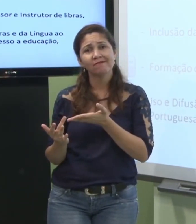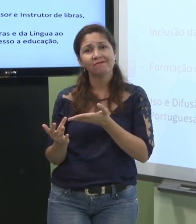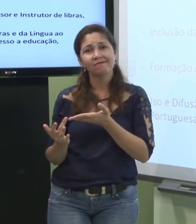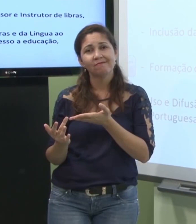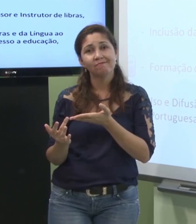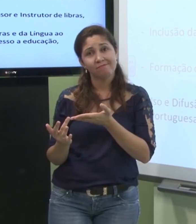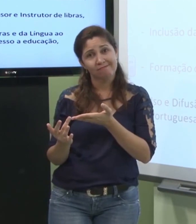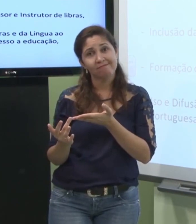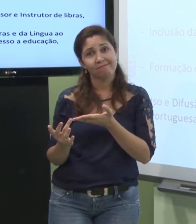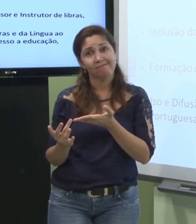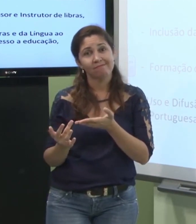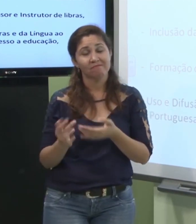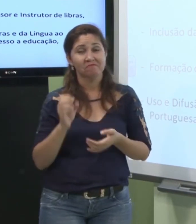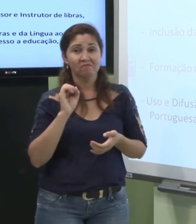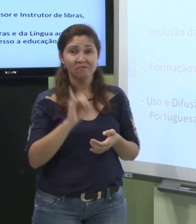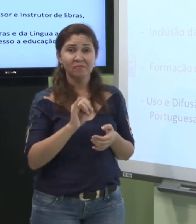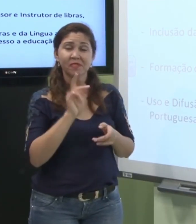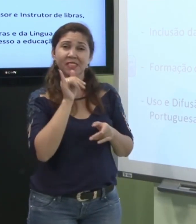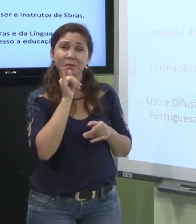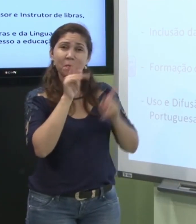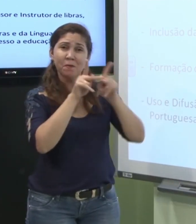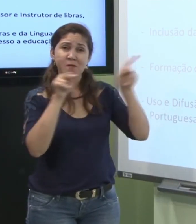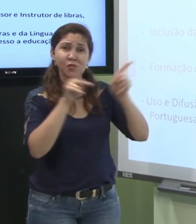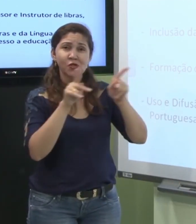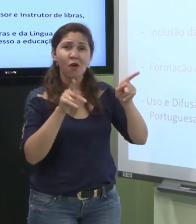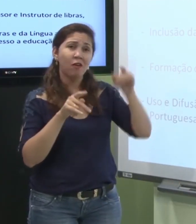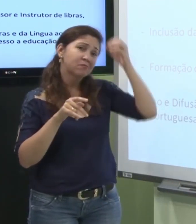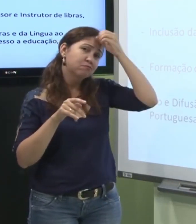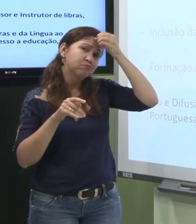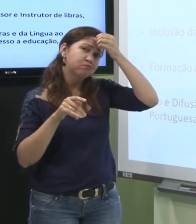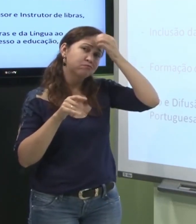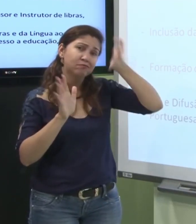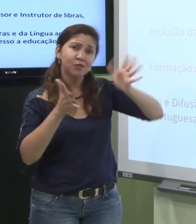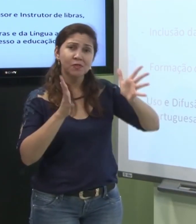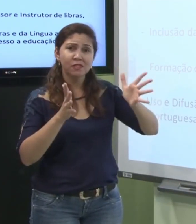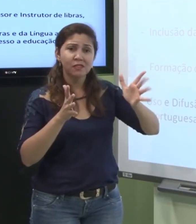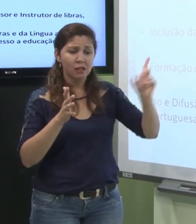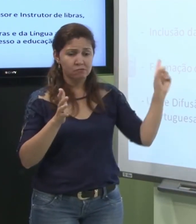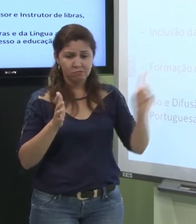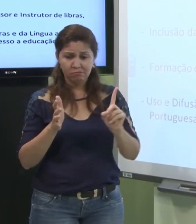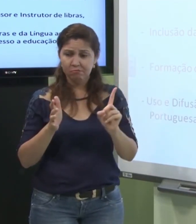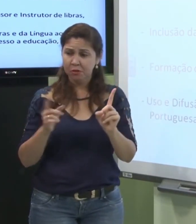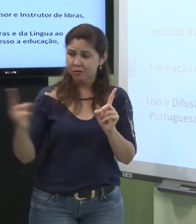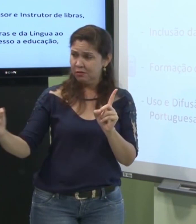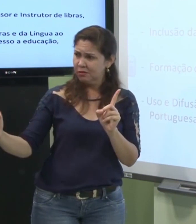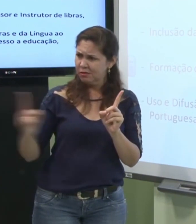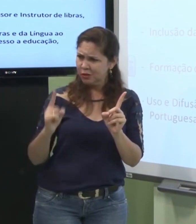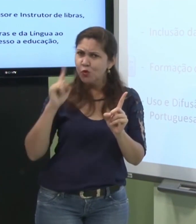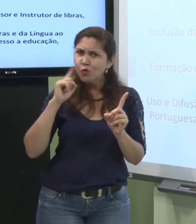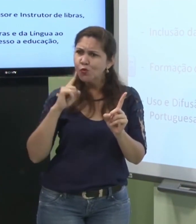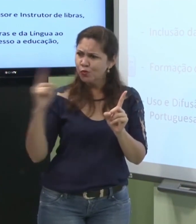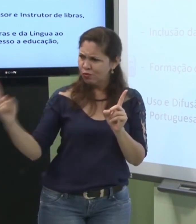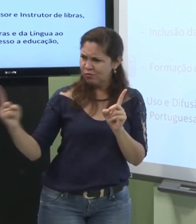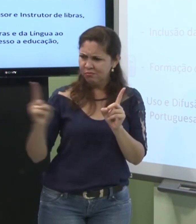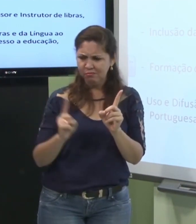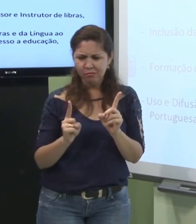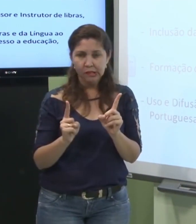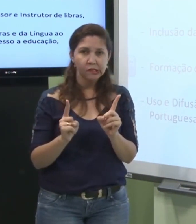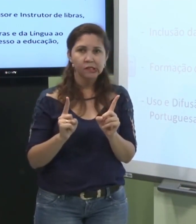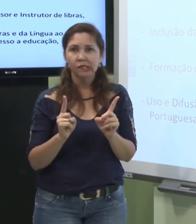se o professor ele não sabe língua de sinais aí chega o surdo na escola ele não vai conseguir se comunicar